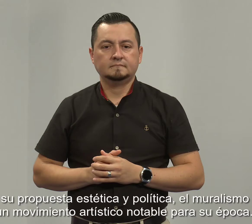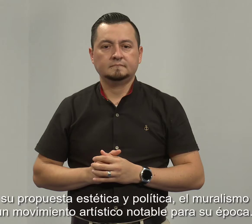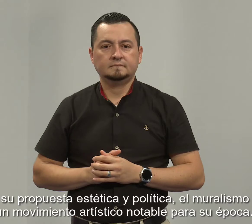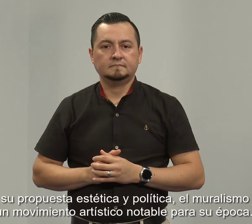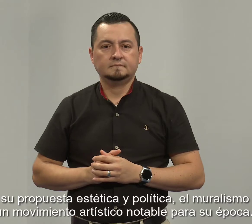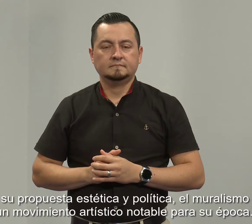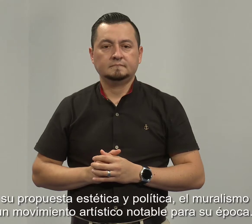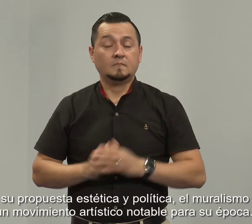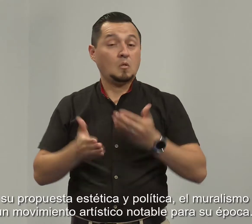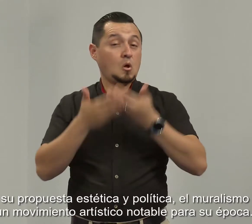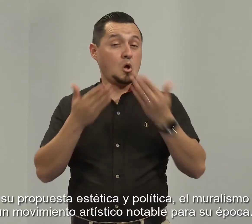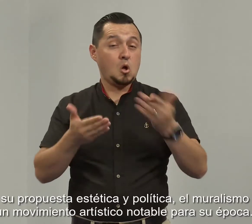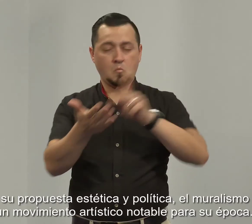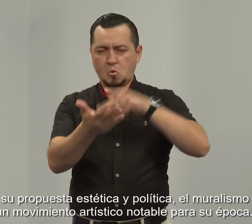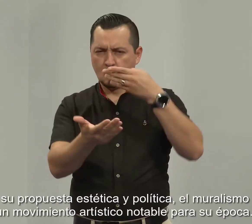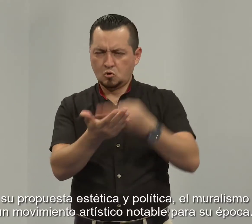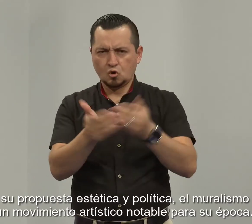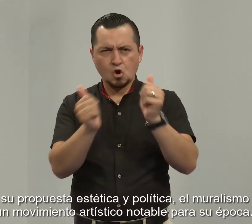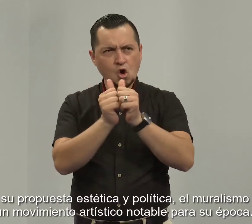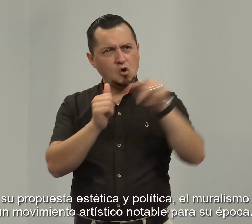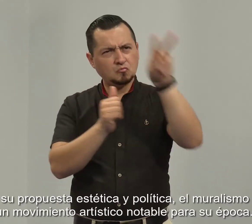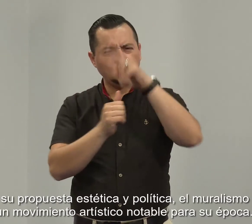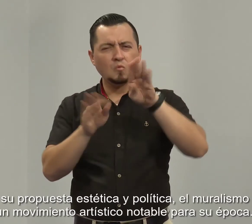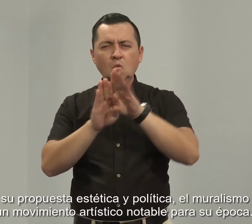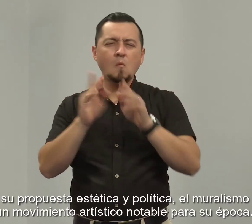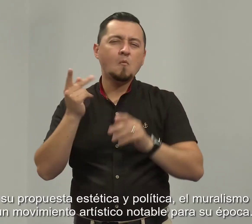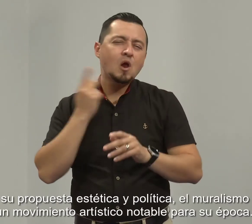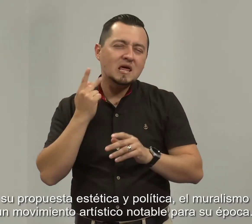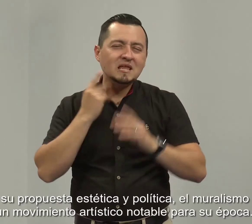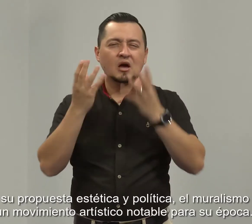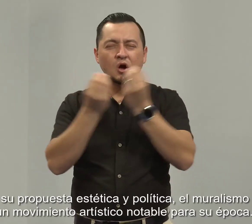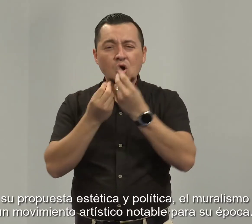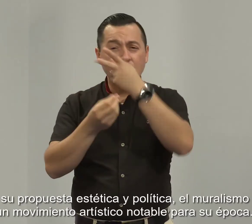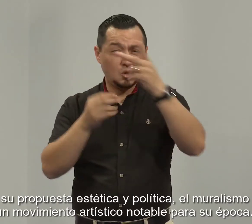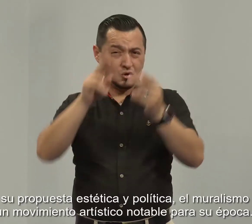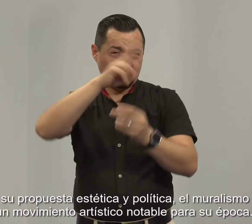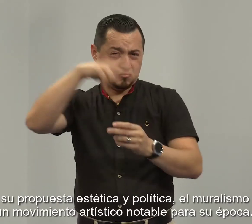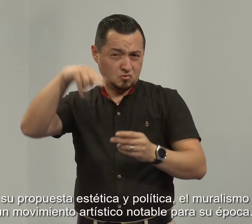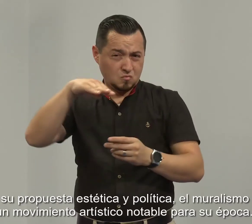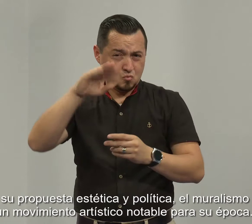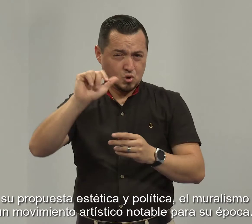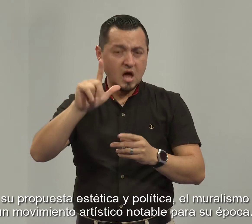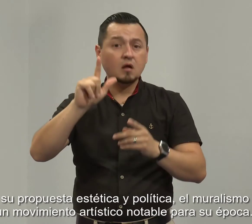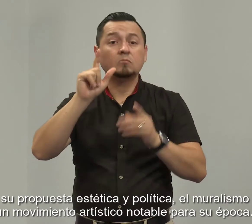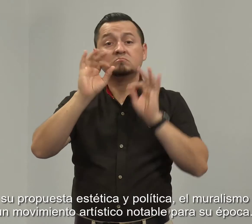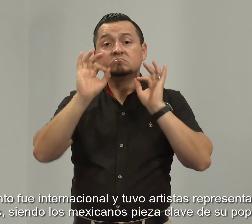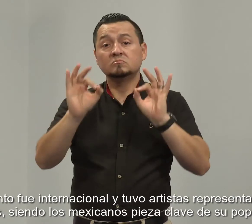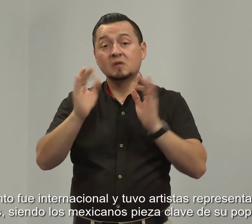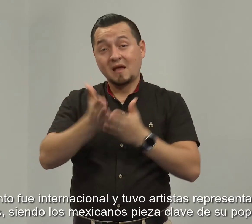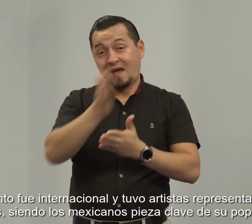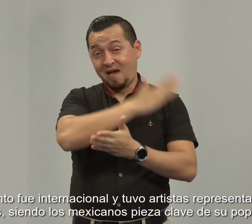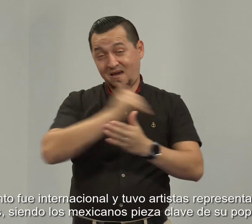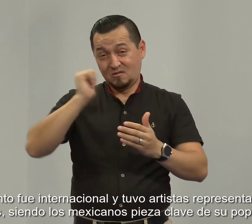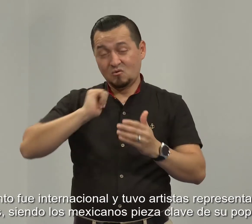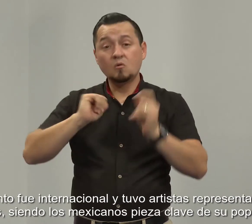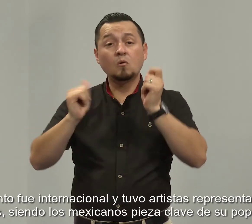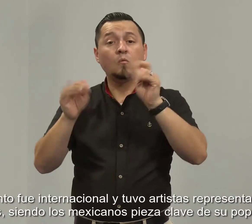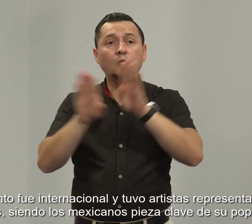Por su propuesta estética y política, el muralismo fue un movimiento artístico notable para su época. El movimiento fue internacional